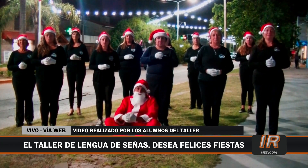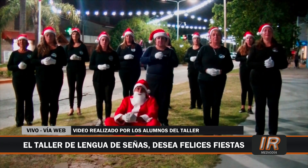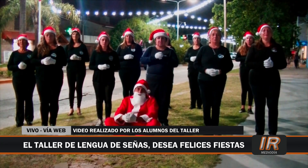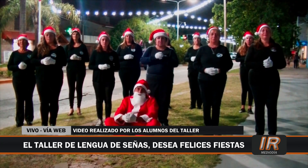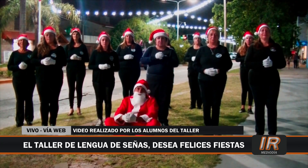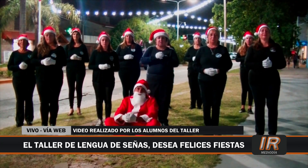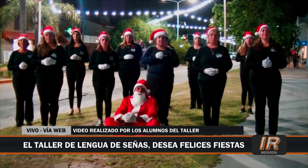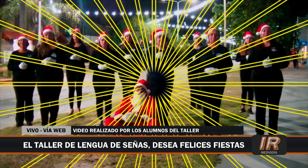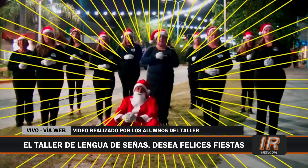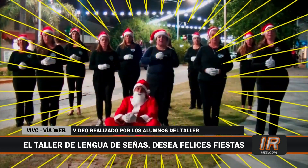Queríamos dejar un saludo,